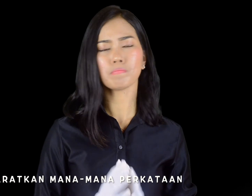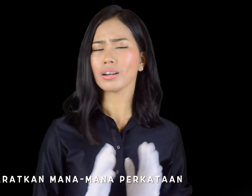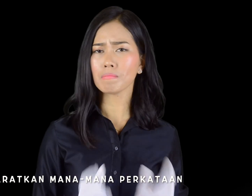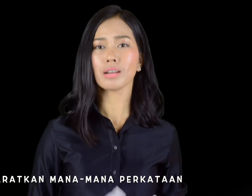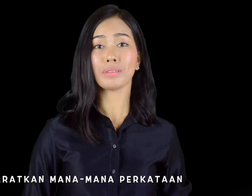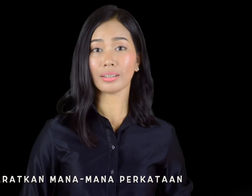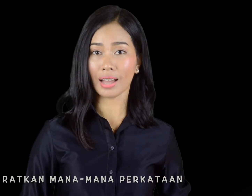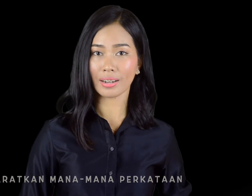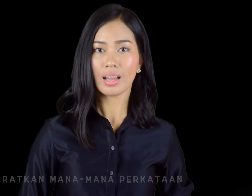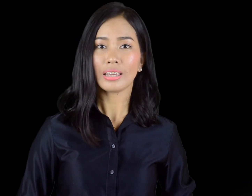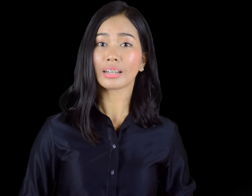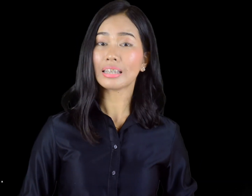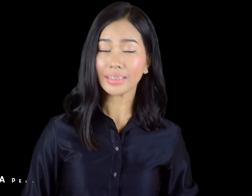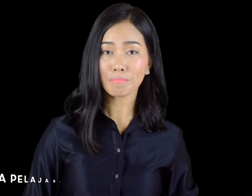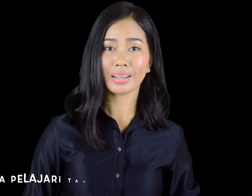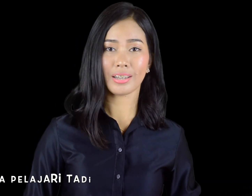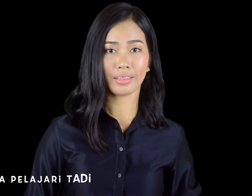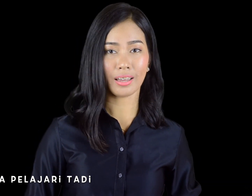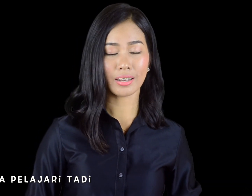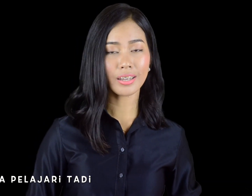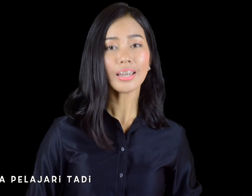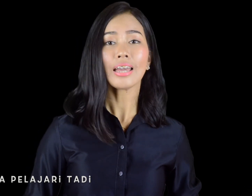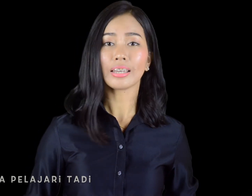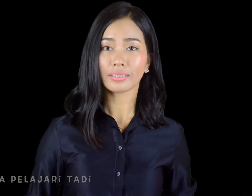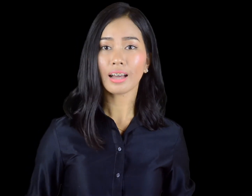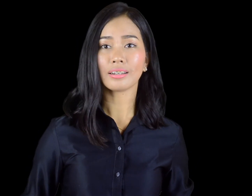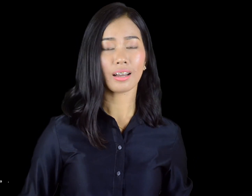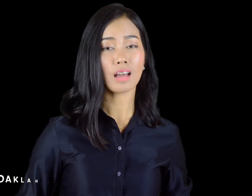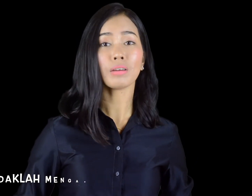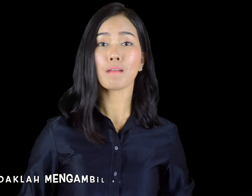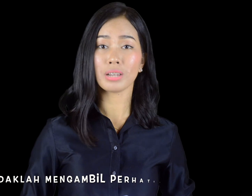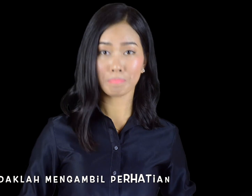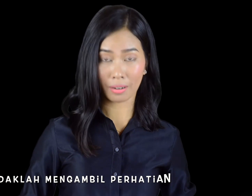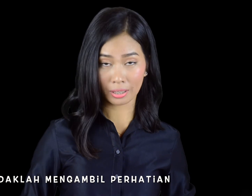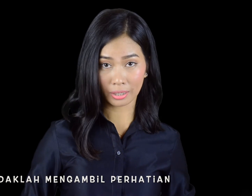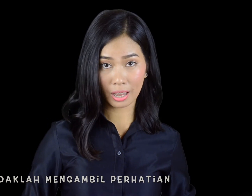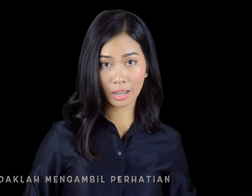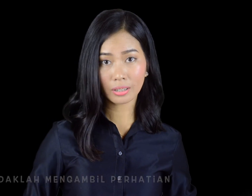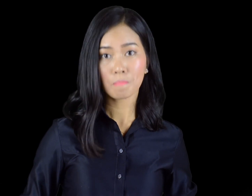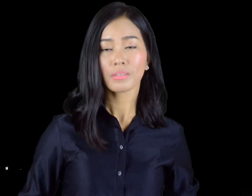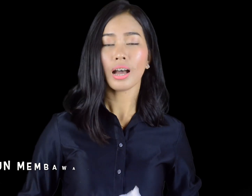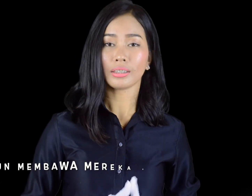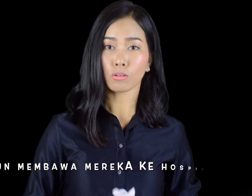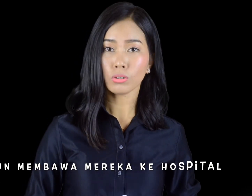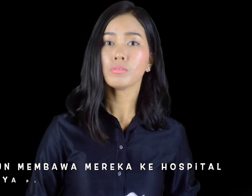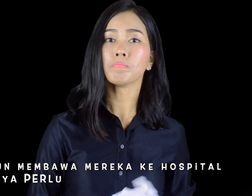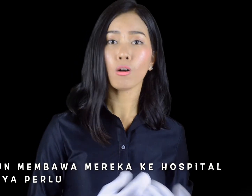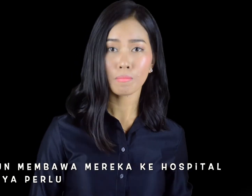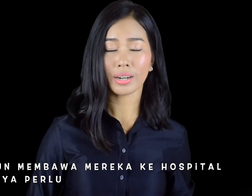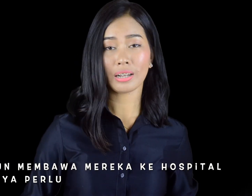mana-mana perkataan, yang kita pelajari tadi, kita hendaklah mengambil perhatian, ataupun membawa mereka ke